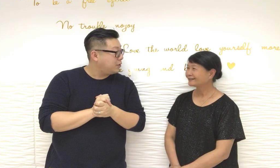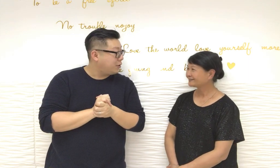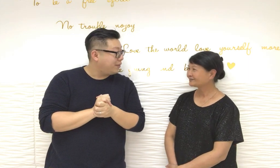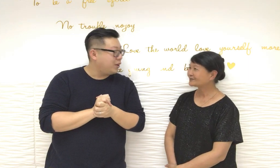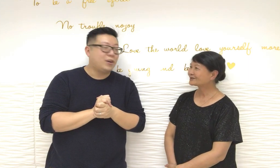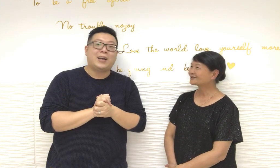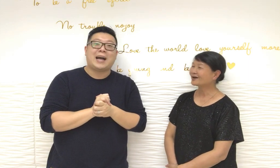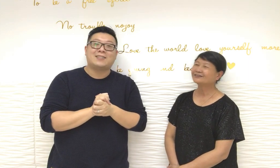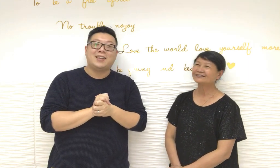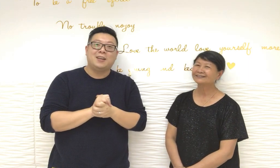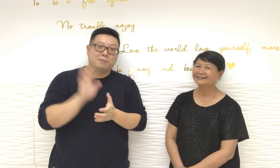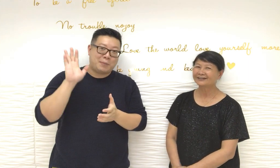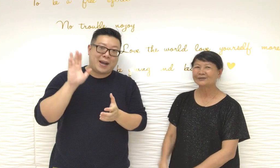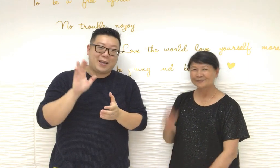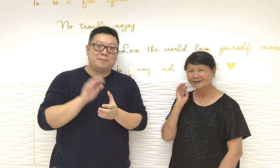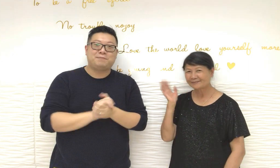和我們分享我們下週見拜拜拜拜